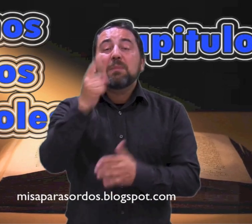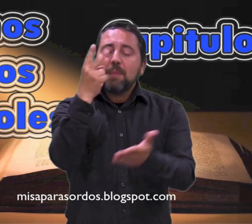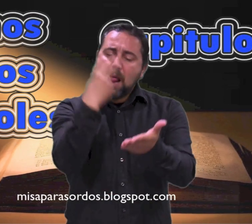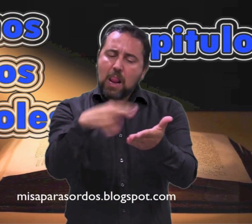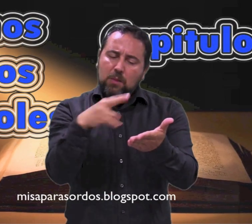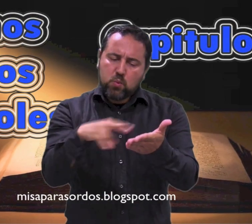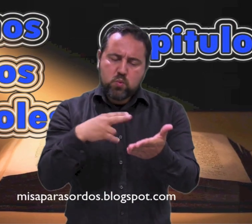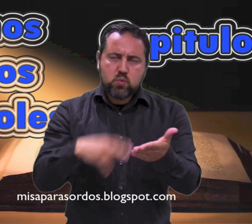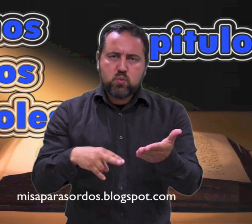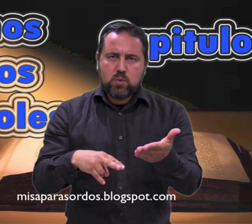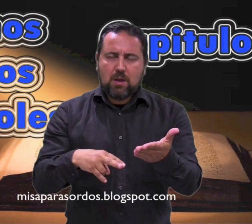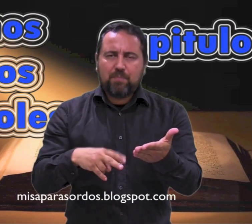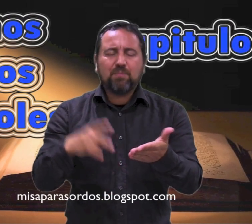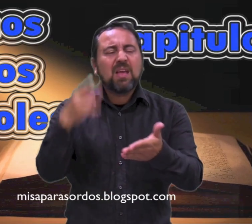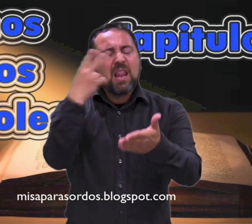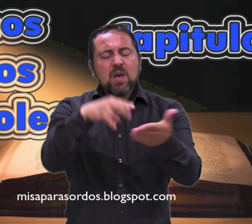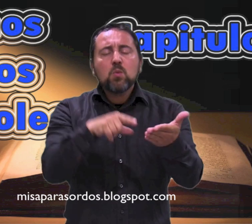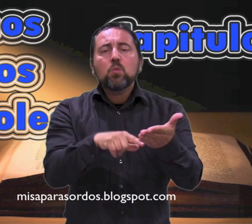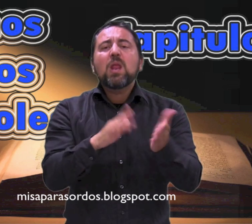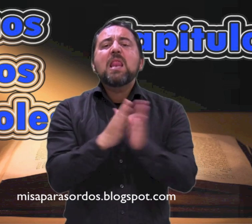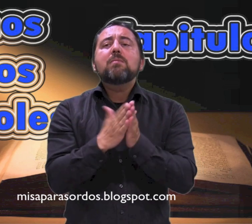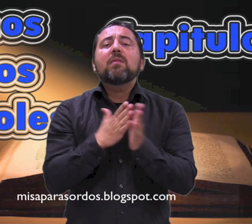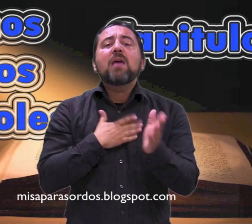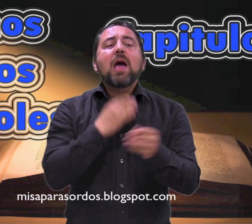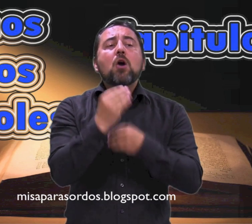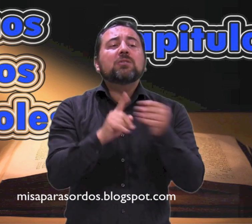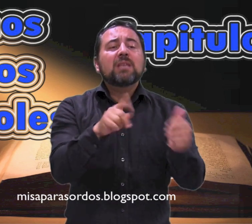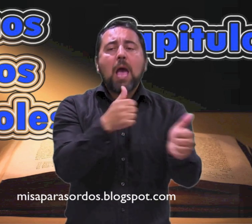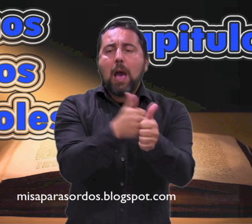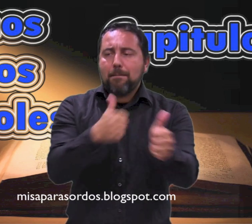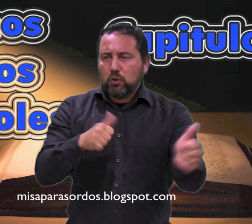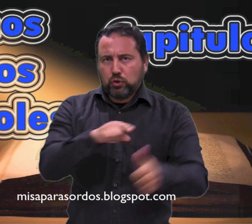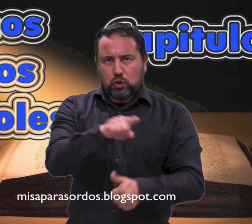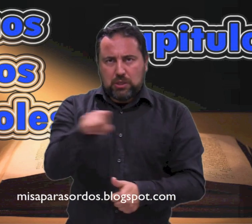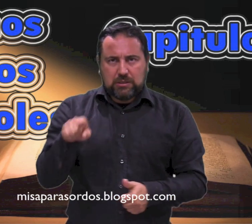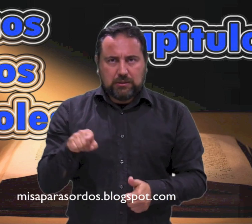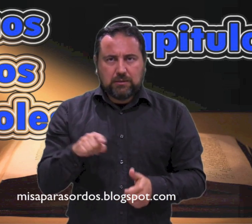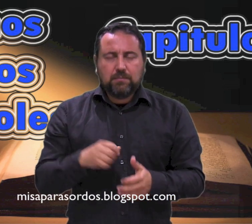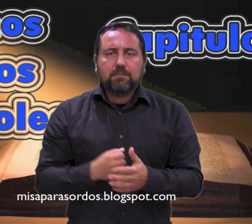Primera lectura Lectura del libro de los hechos de los apóstoles